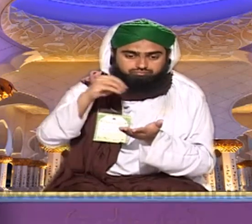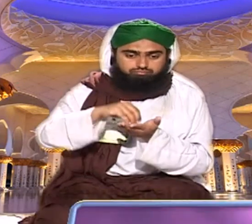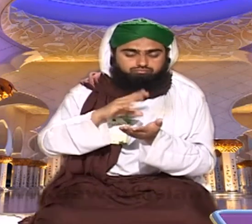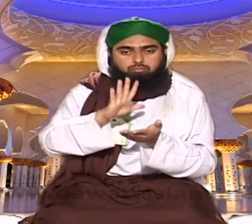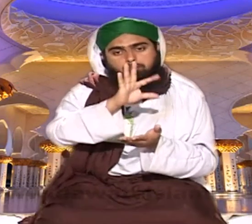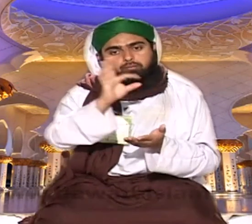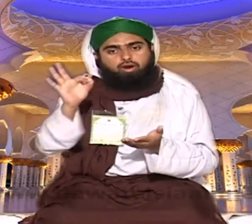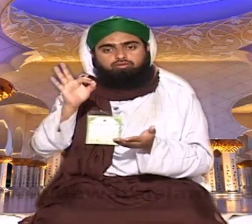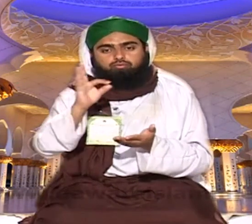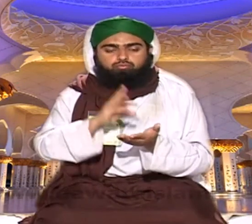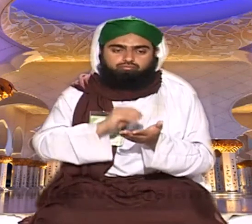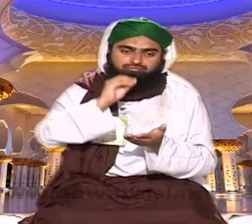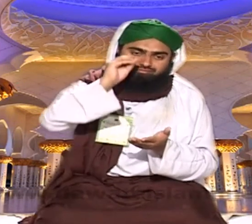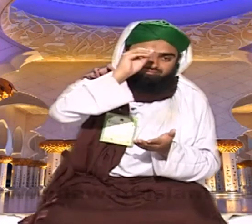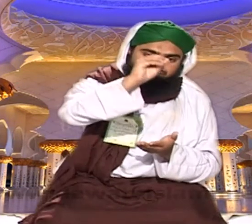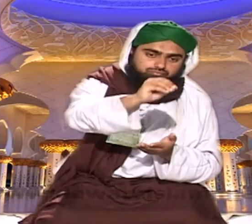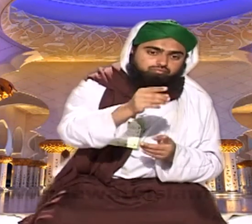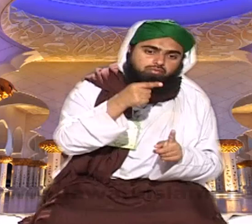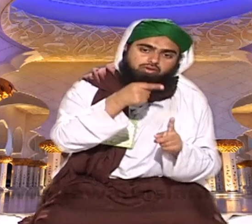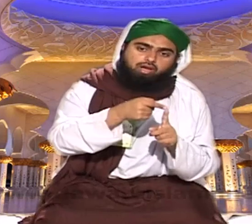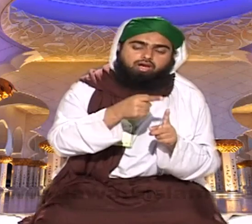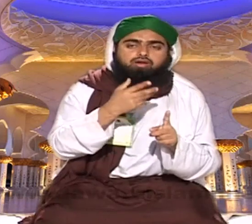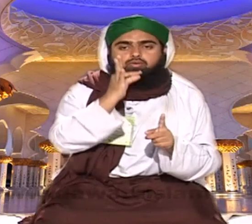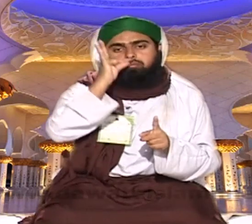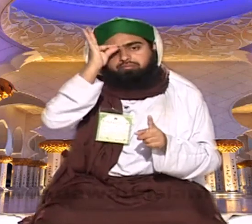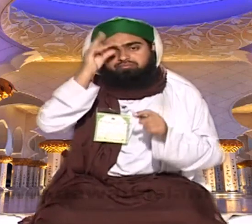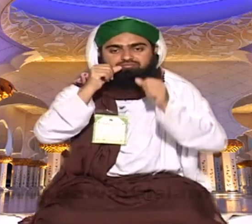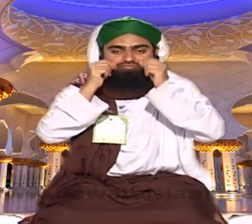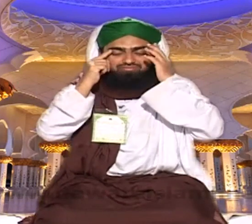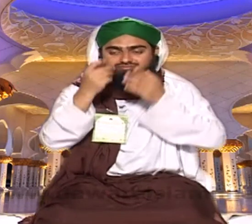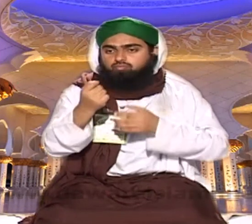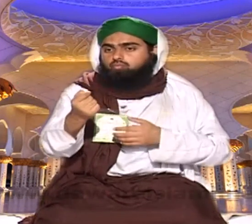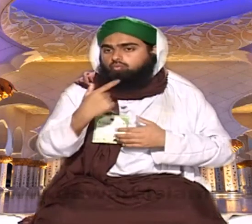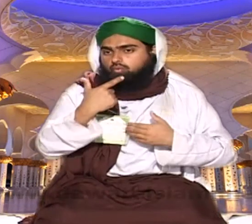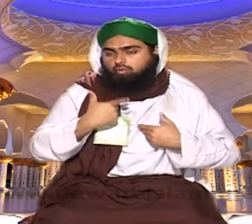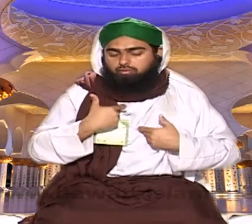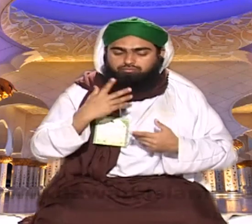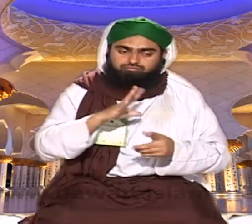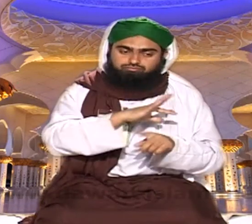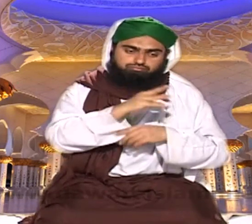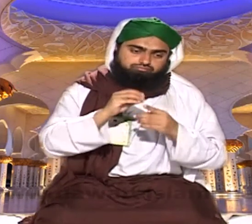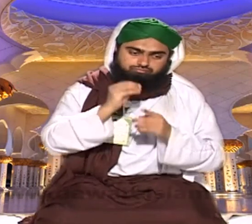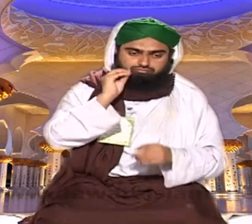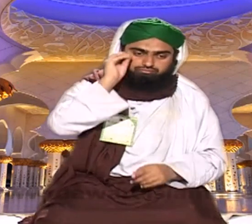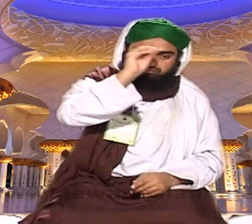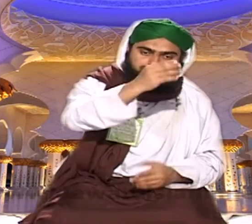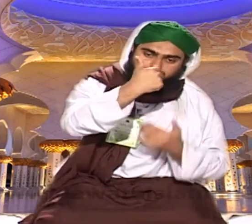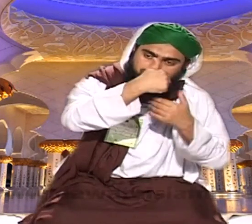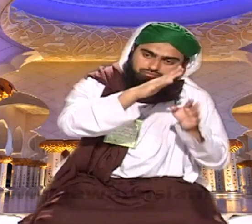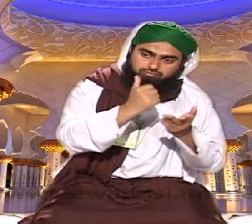یہ کہتے ہیں پیش کیے کہ یہ تو تحمیل ارشاد کر رہا ہوں کہ سرکار نے پانچ سو درہم کا فرمایا یہ ایک